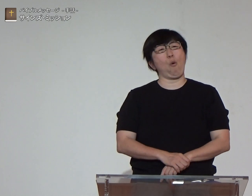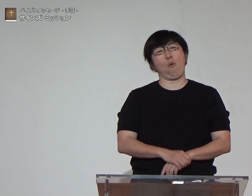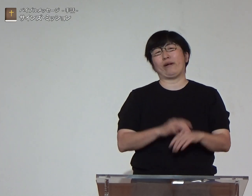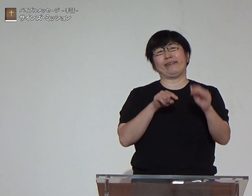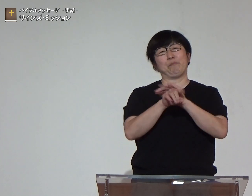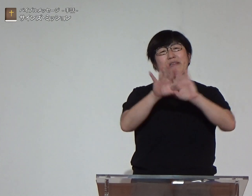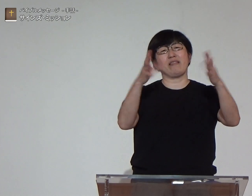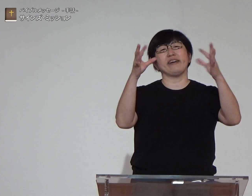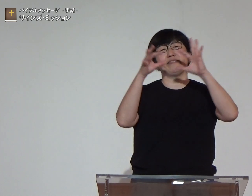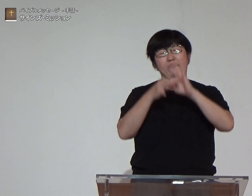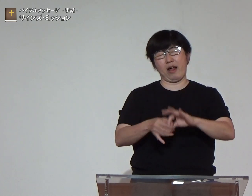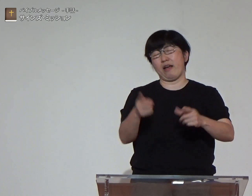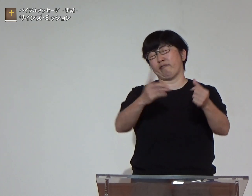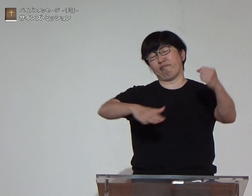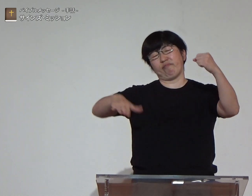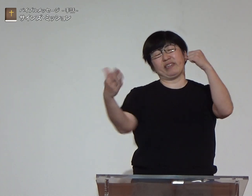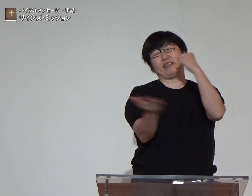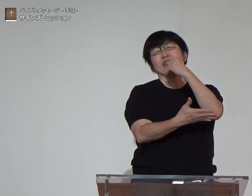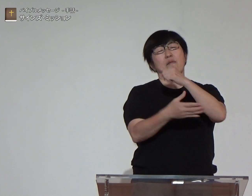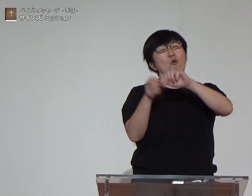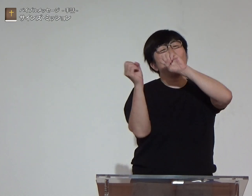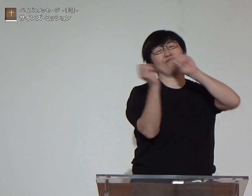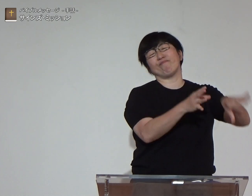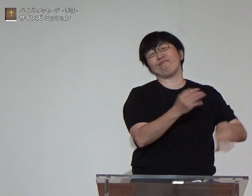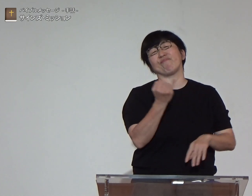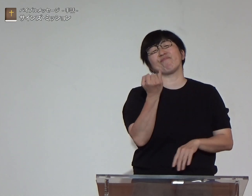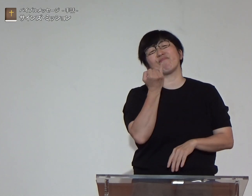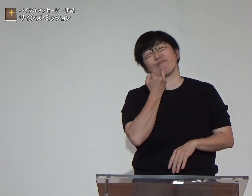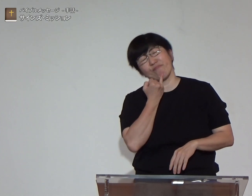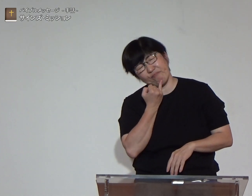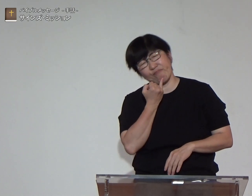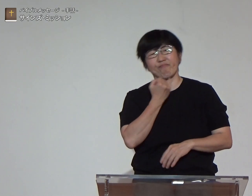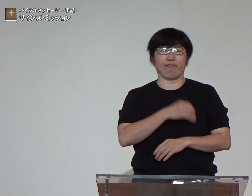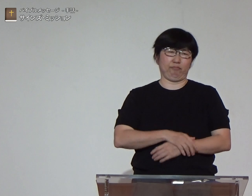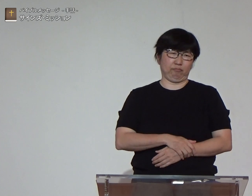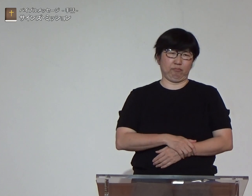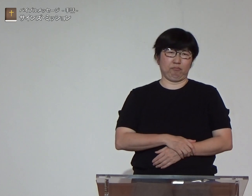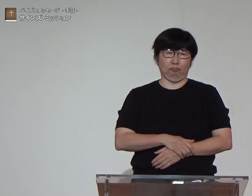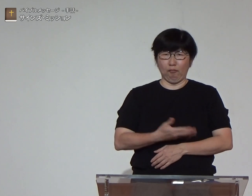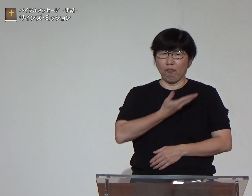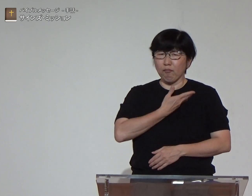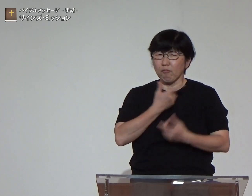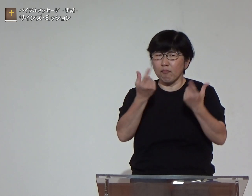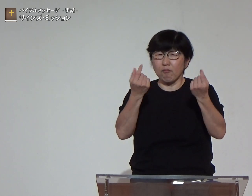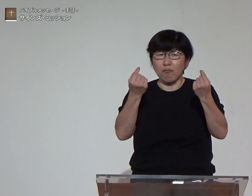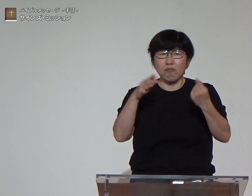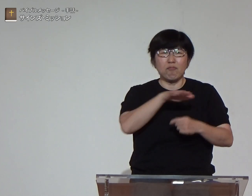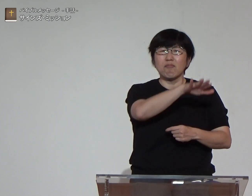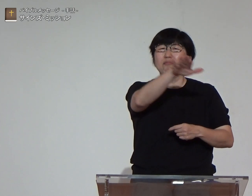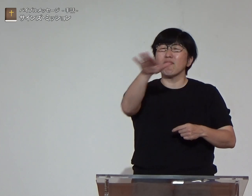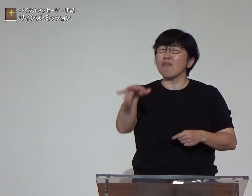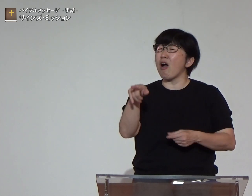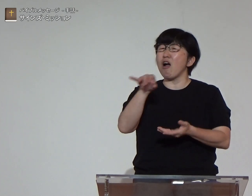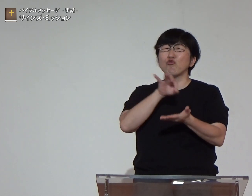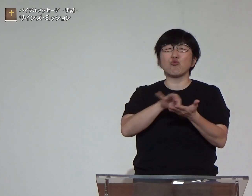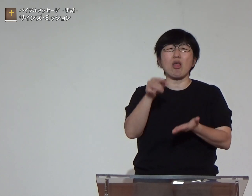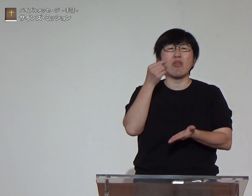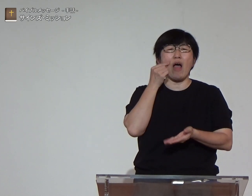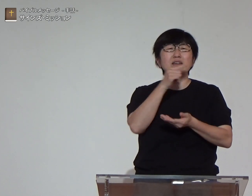主人は怒っていますもう意味がないから切り倒してしまっていい仕方がないですよね